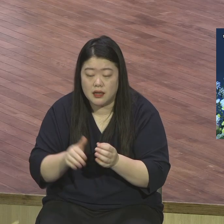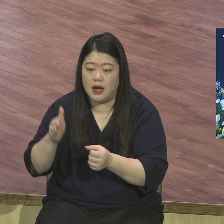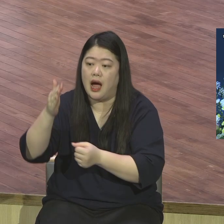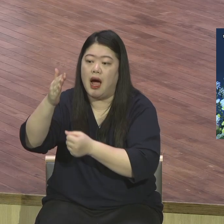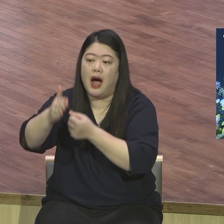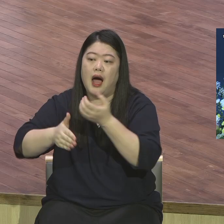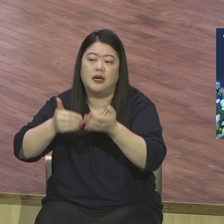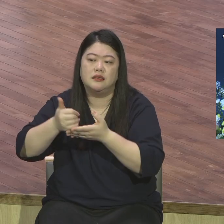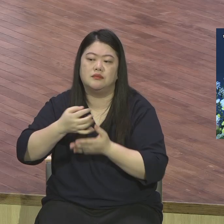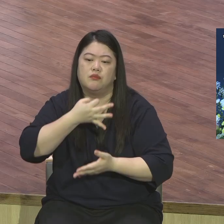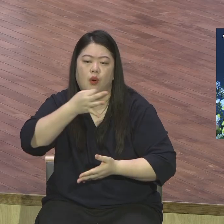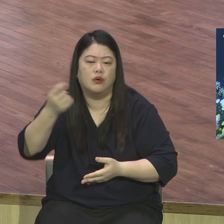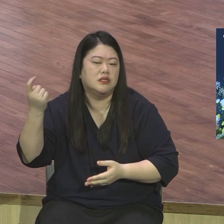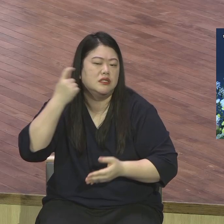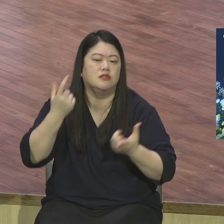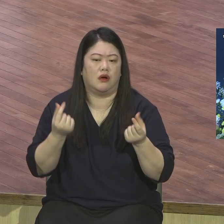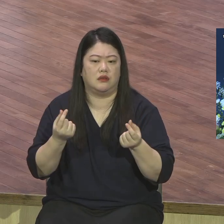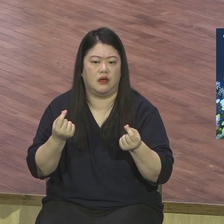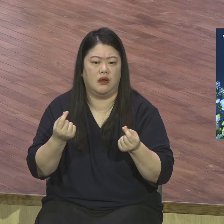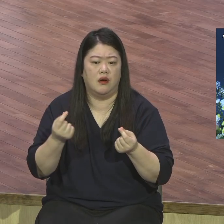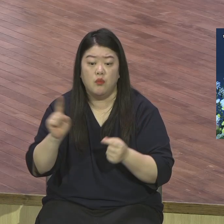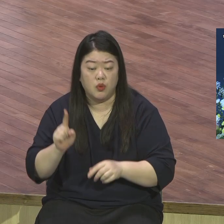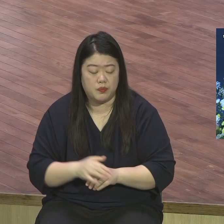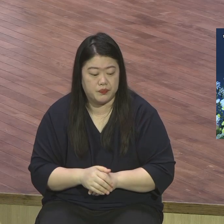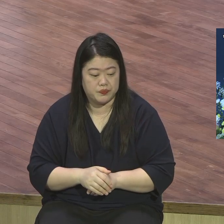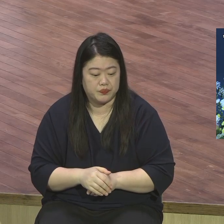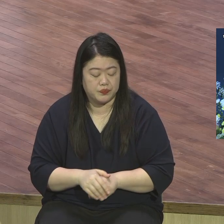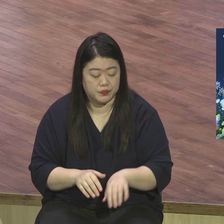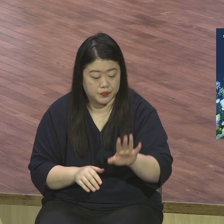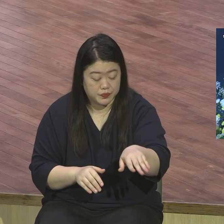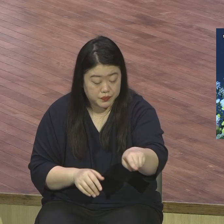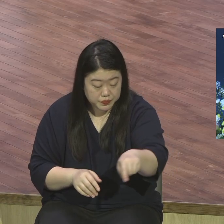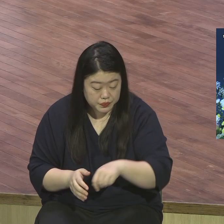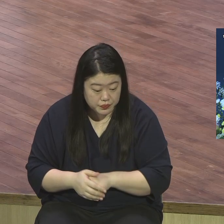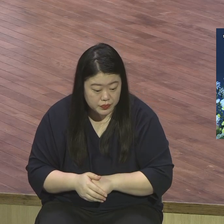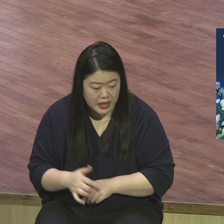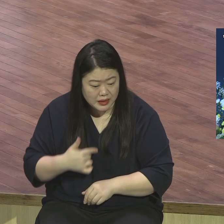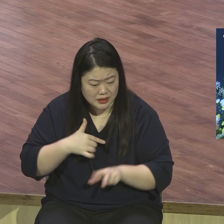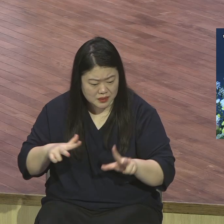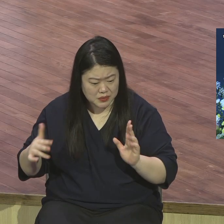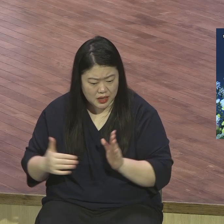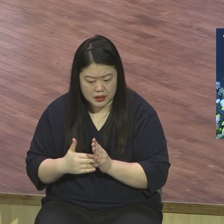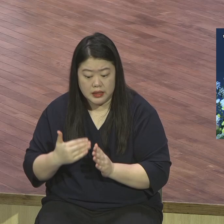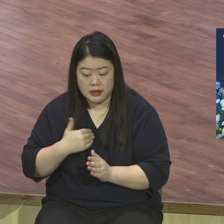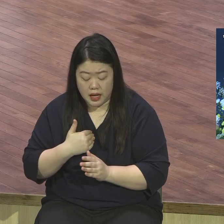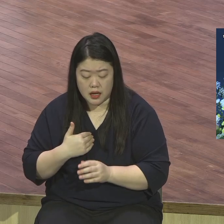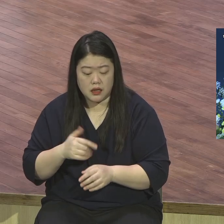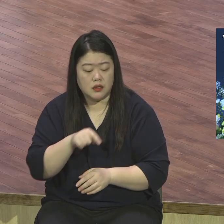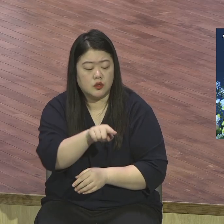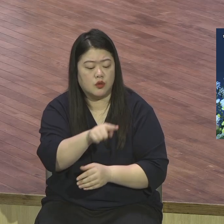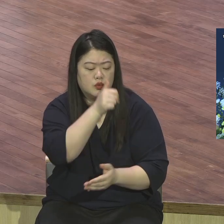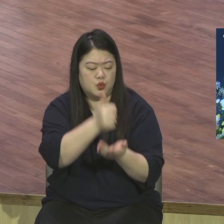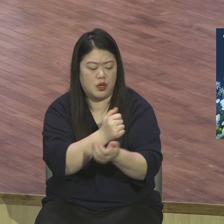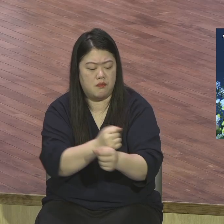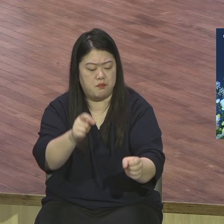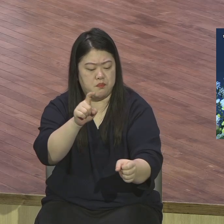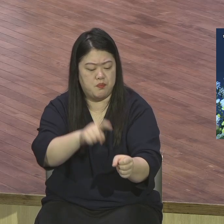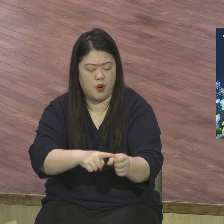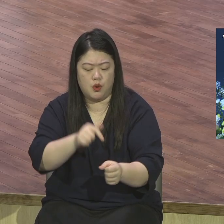하고 있느냐라는 질문을 다 받은 거예요 이 음성을 놀라운